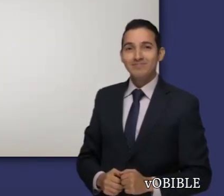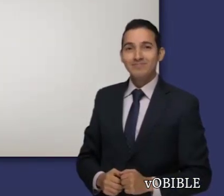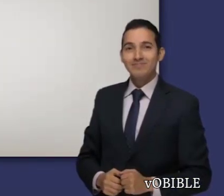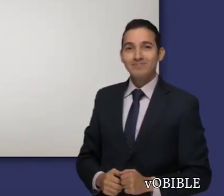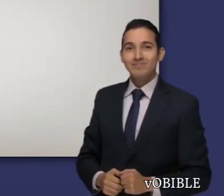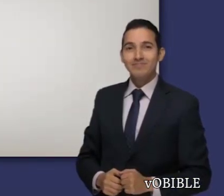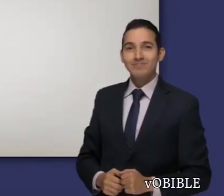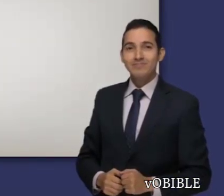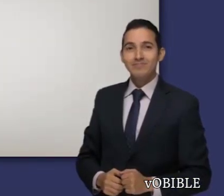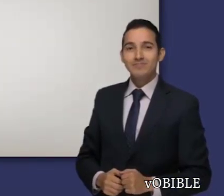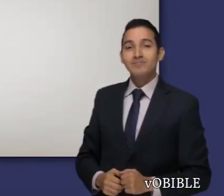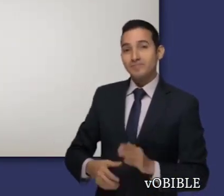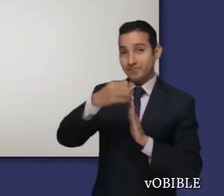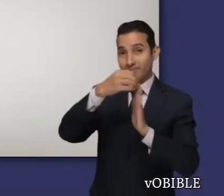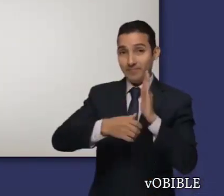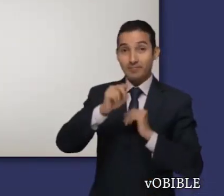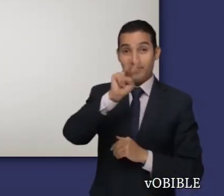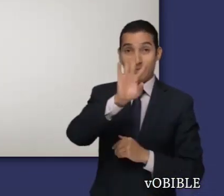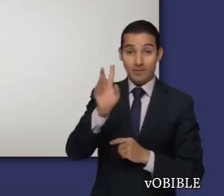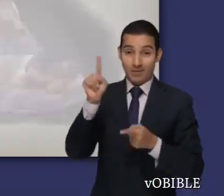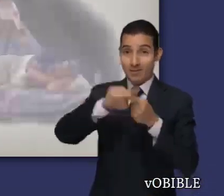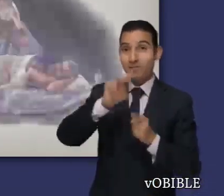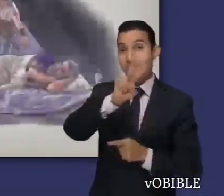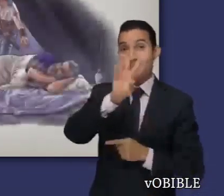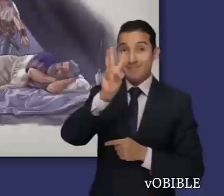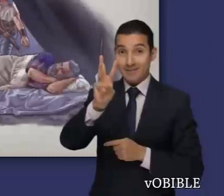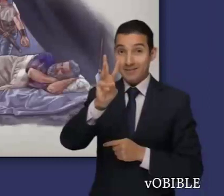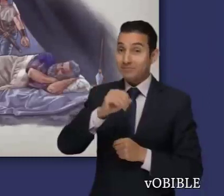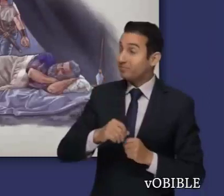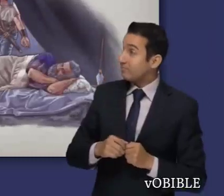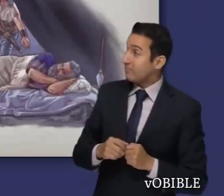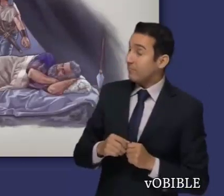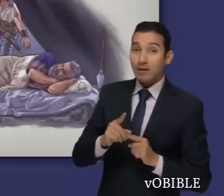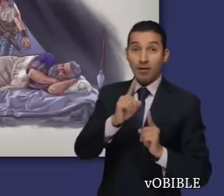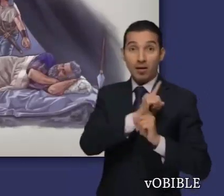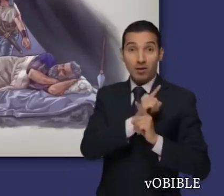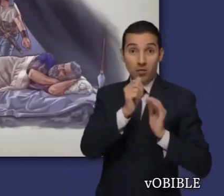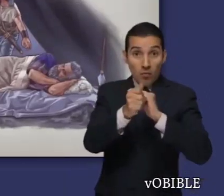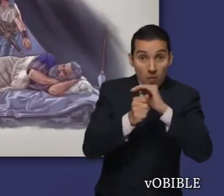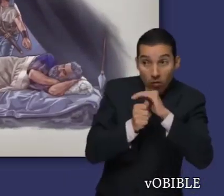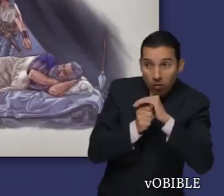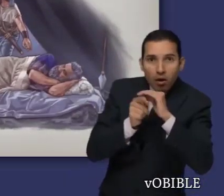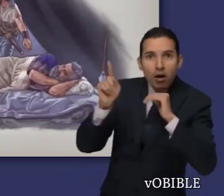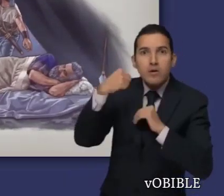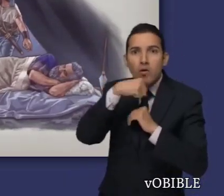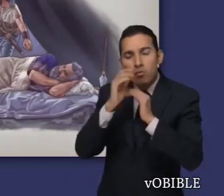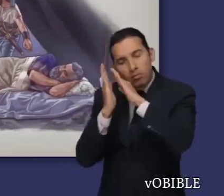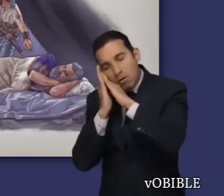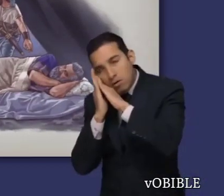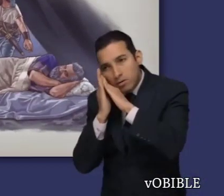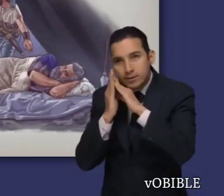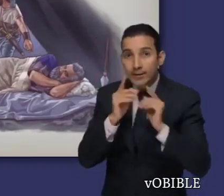En los capítulos 24 y 26, David tiene la oportunidad de matar a Saúl, pero se niega a hacerle